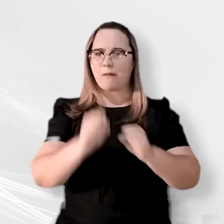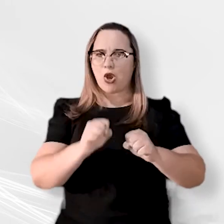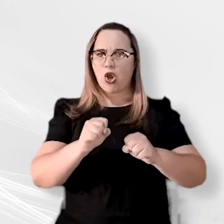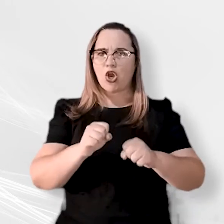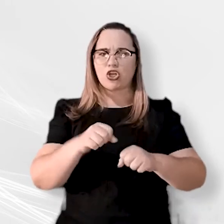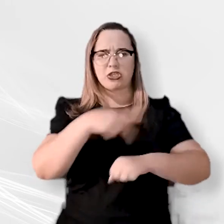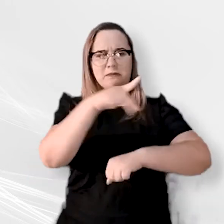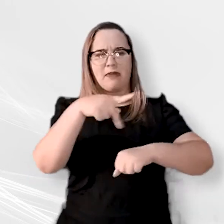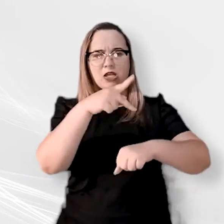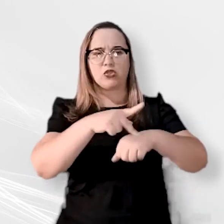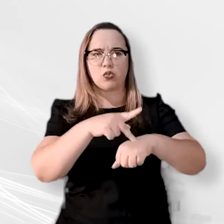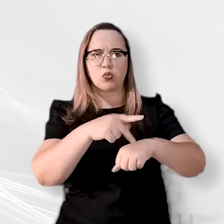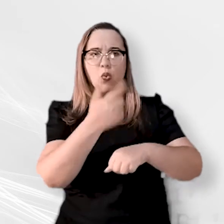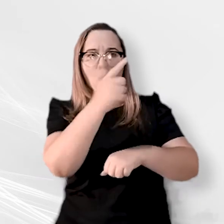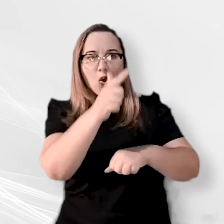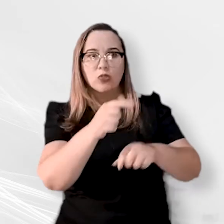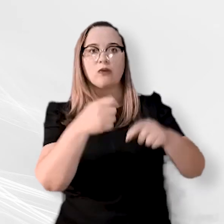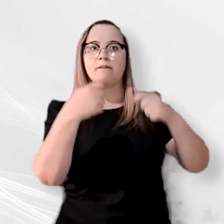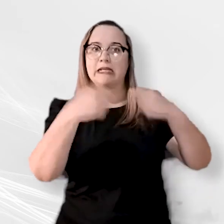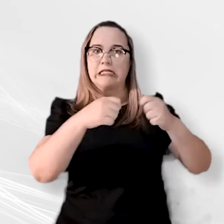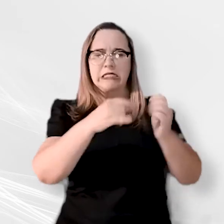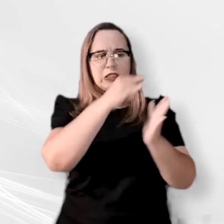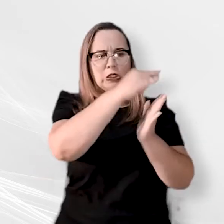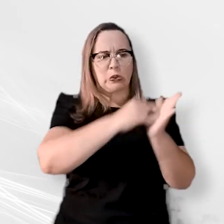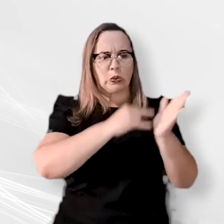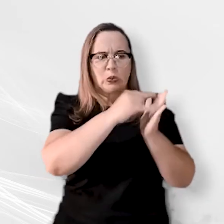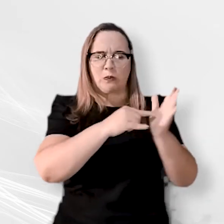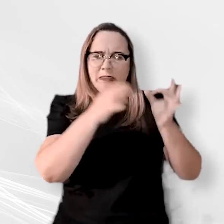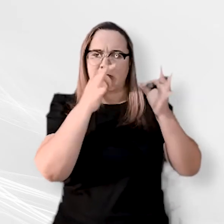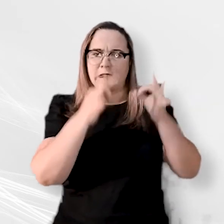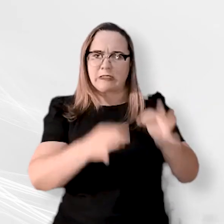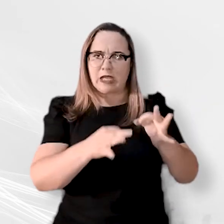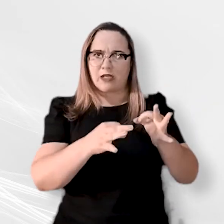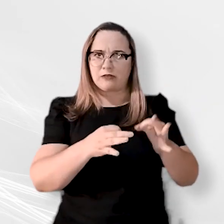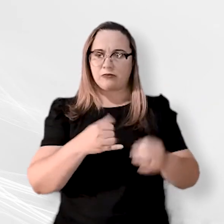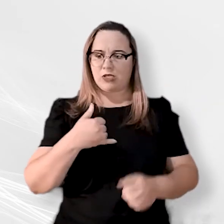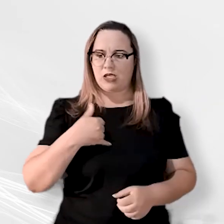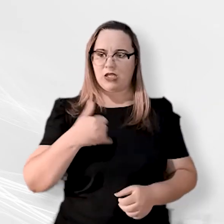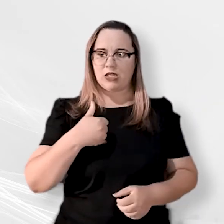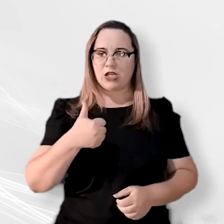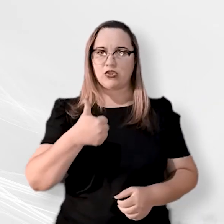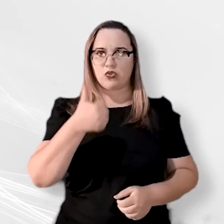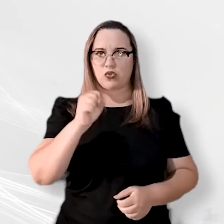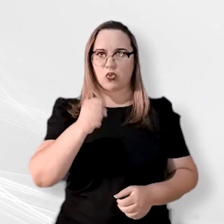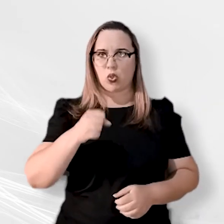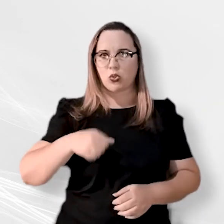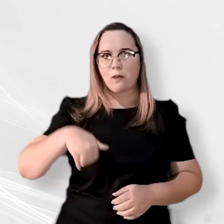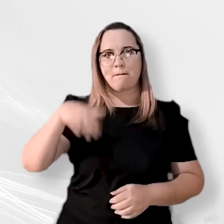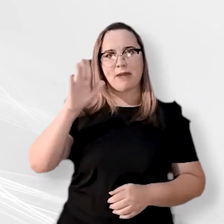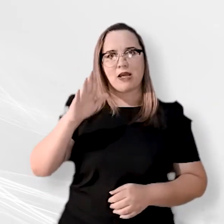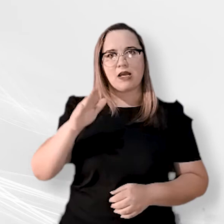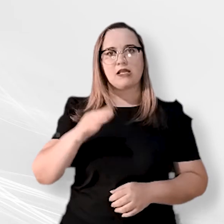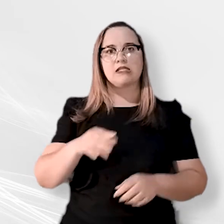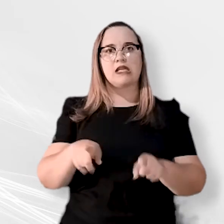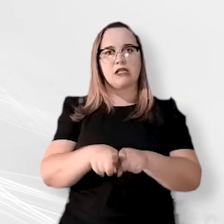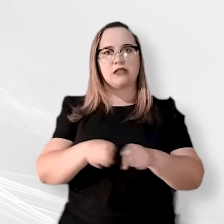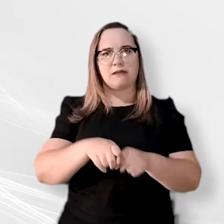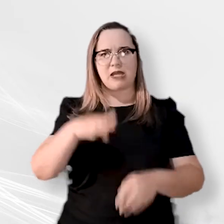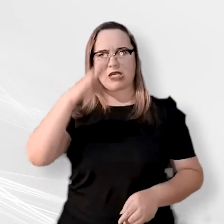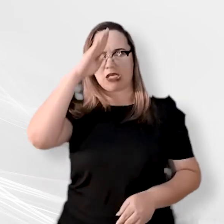em dia com as obrigações eleitorais, se maior de 18 anos, e militares, se do sexo masculino e maior de 18 anos.